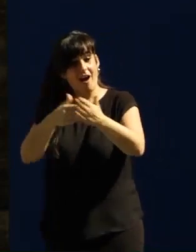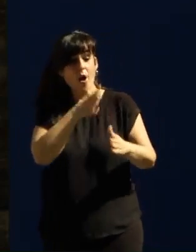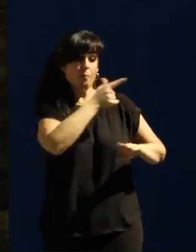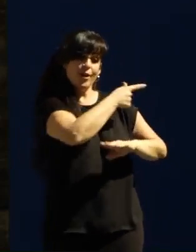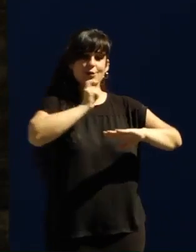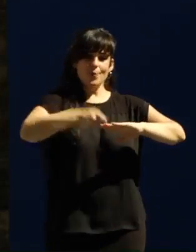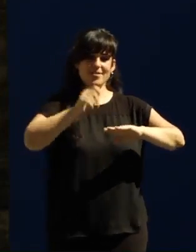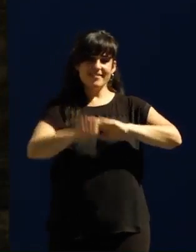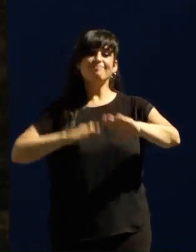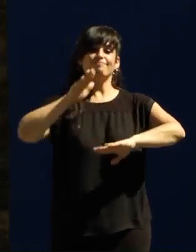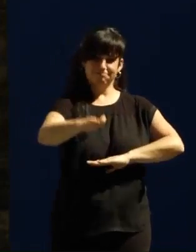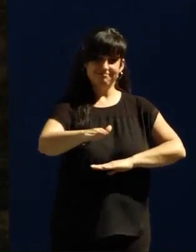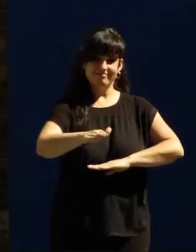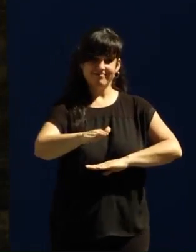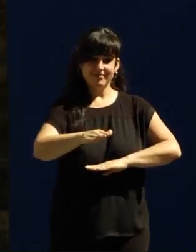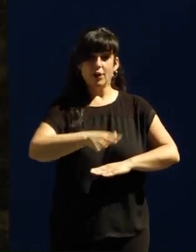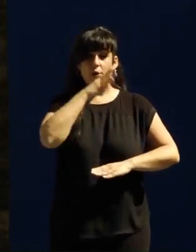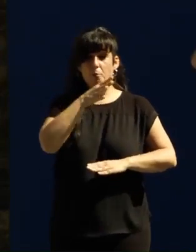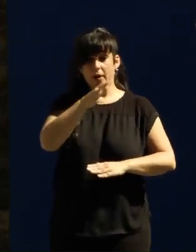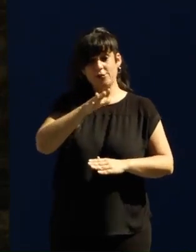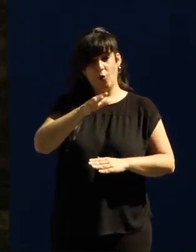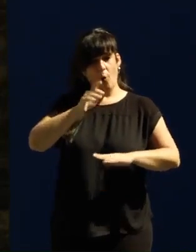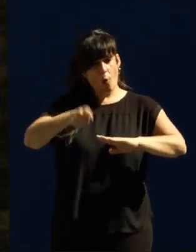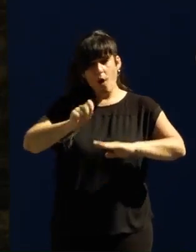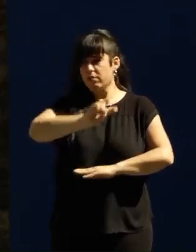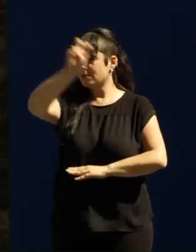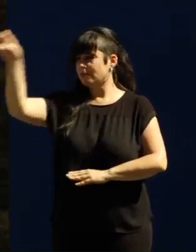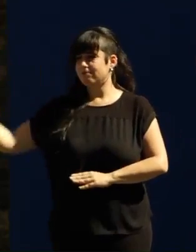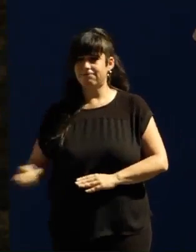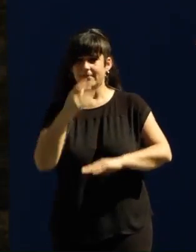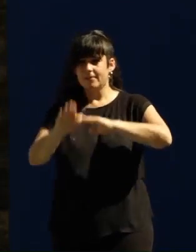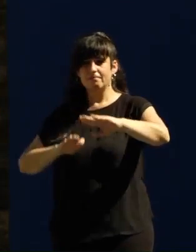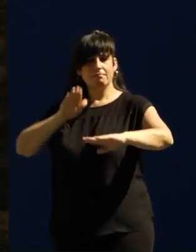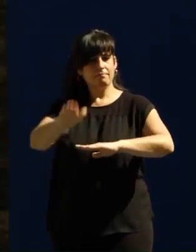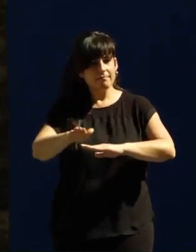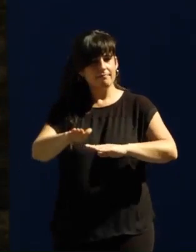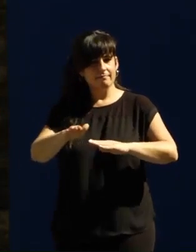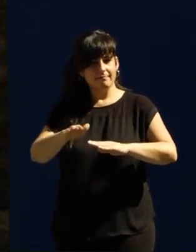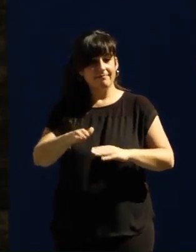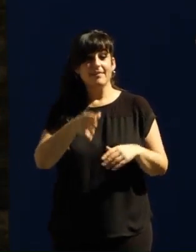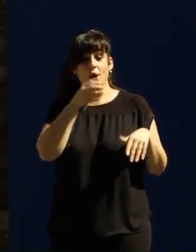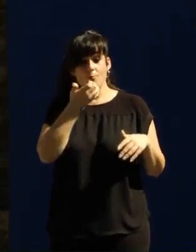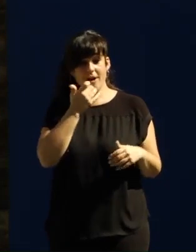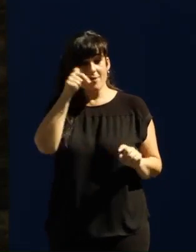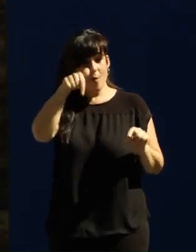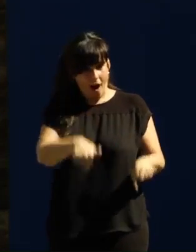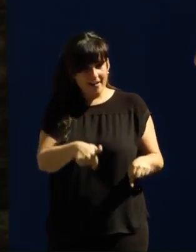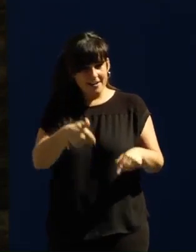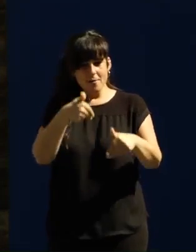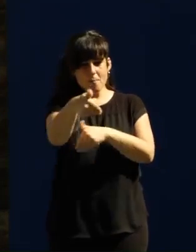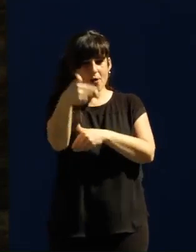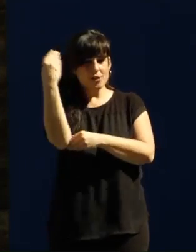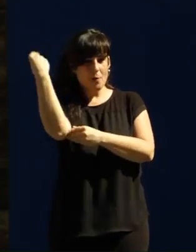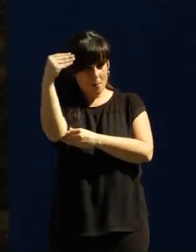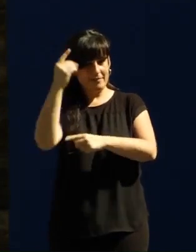paso adelante Vicky Rosel, por eso dio un paso adelante Illanes, por eso hoy da un paso adelante el que va a ser el próximo candidato, el próximo presidente